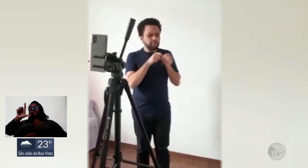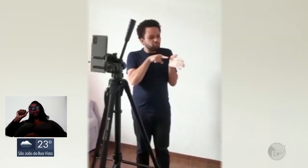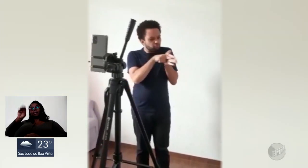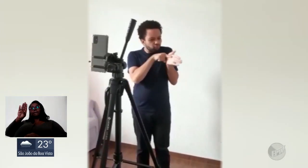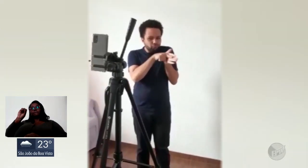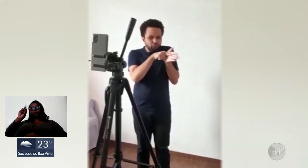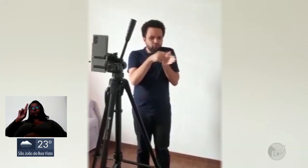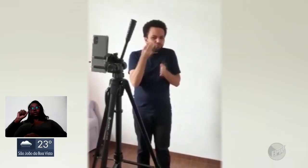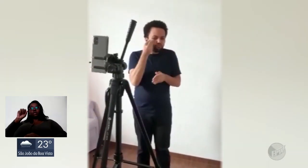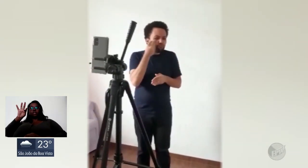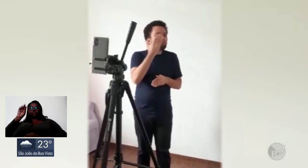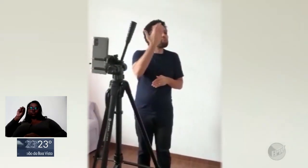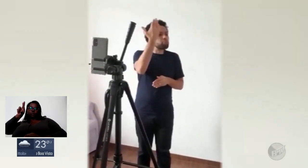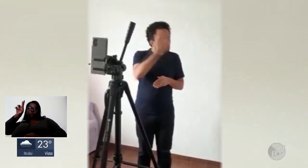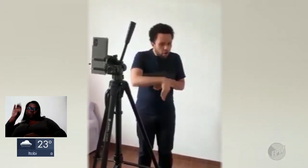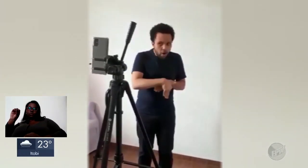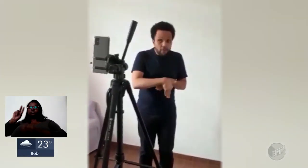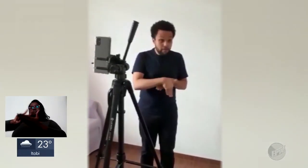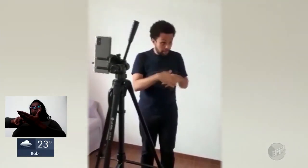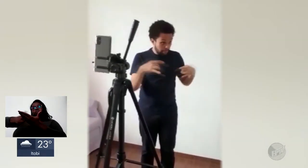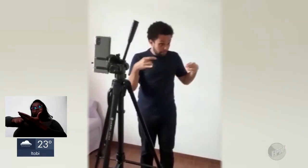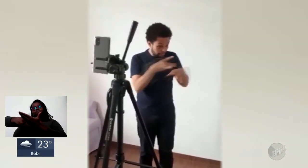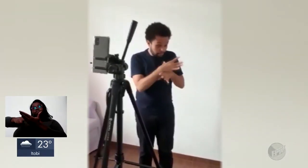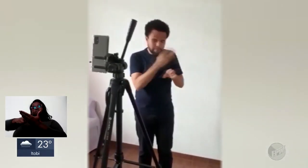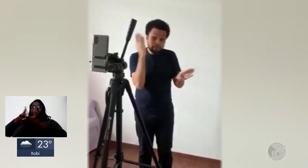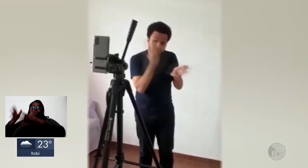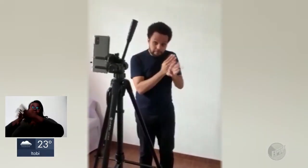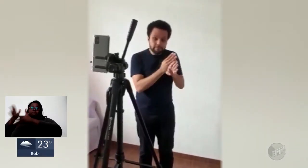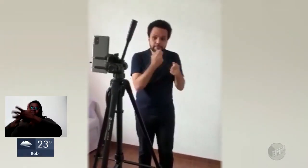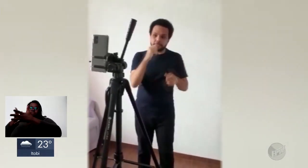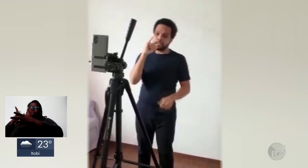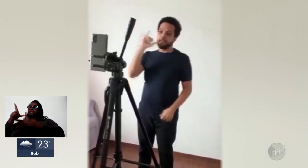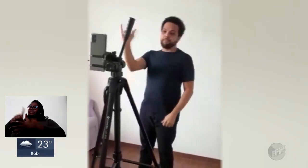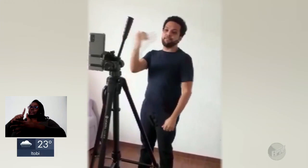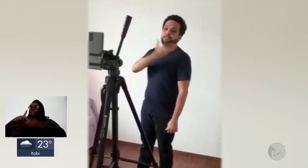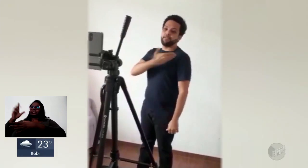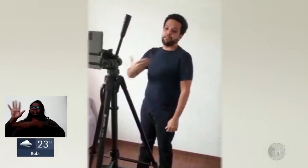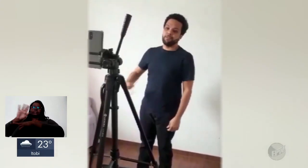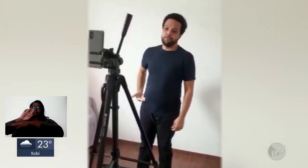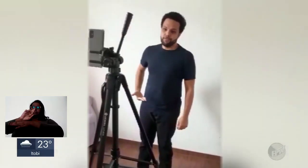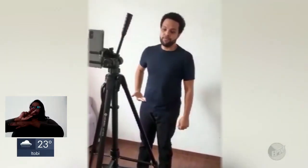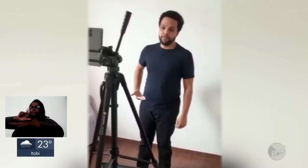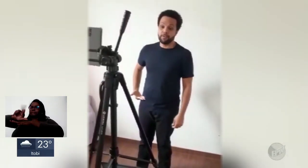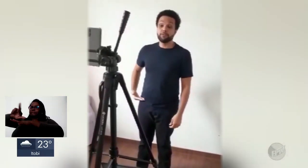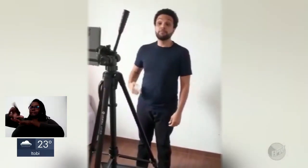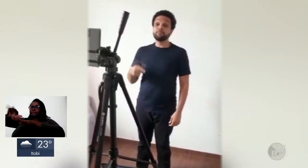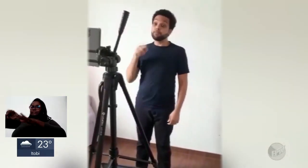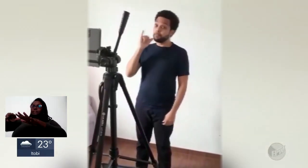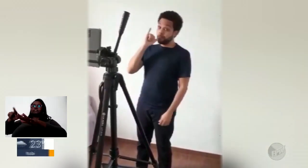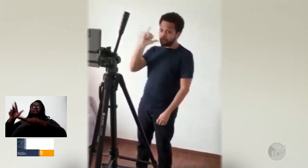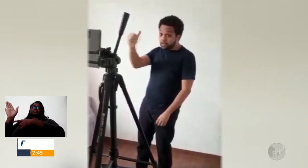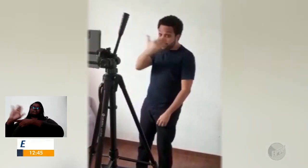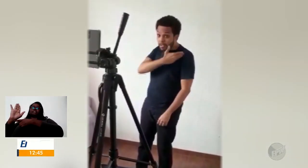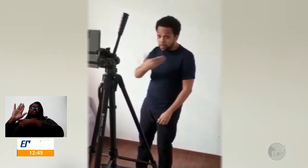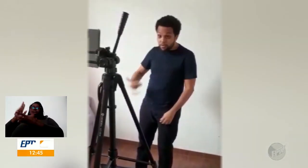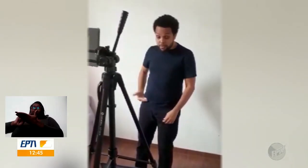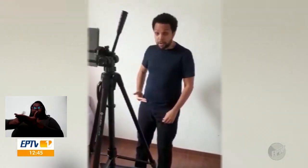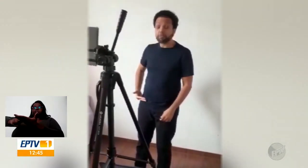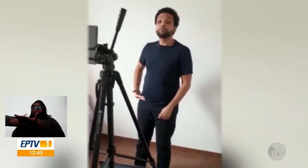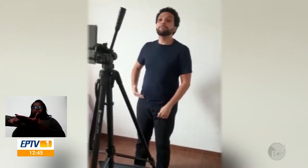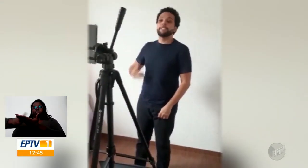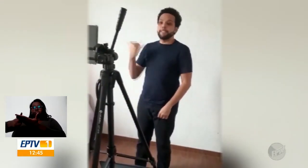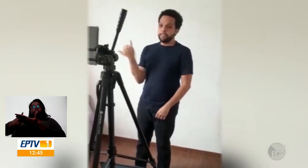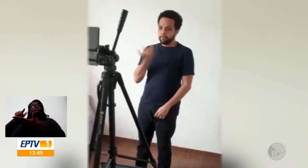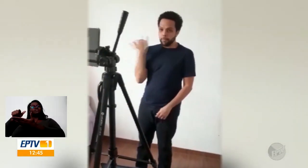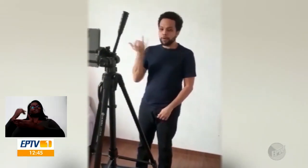UFSCar, que traduz os vídeos para a língua de sinais. Diz que é grande a repercussão do conteúdo, neste momento em que a informação é tão